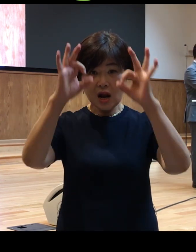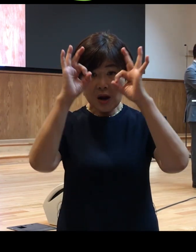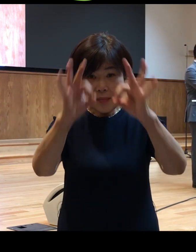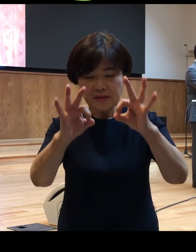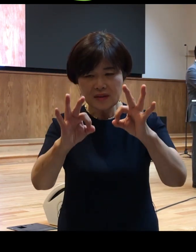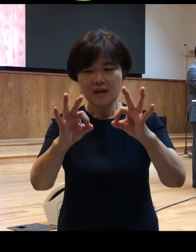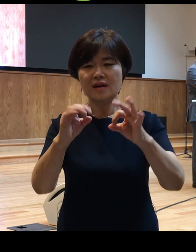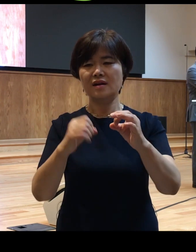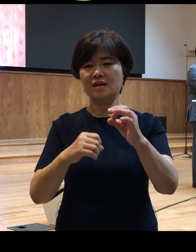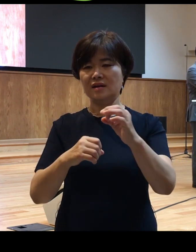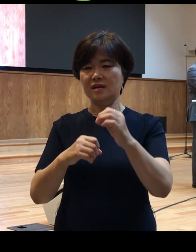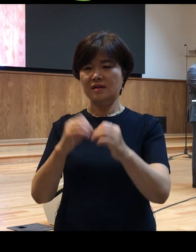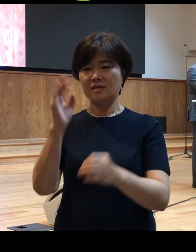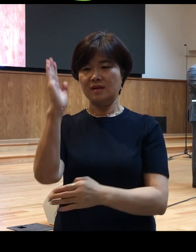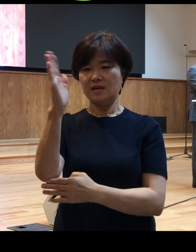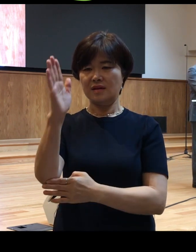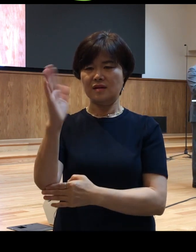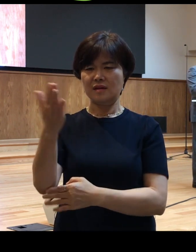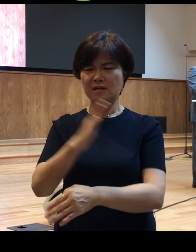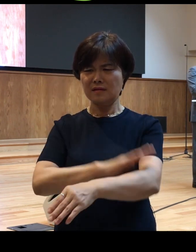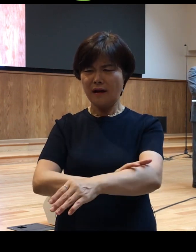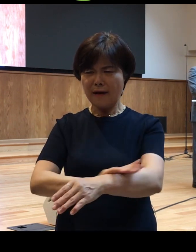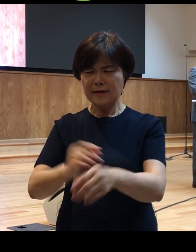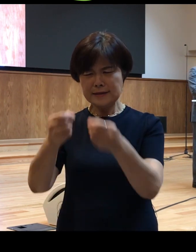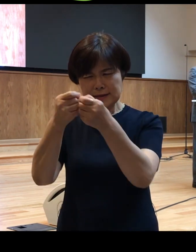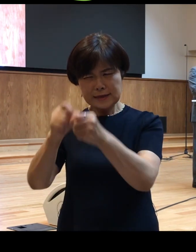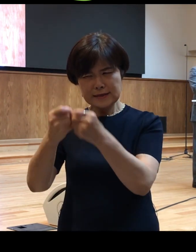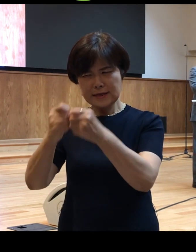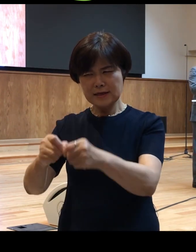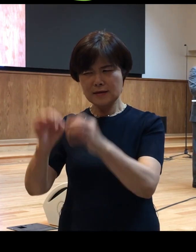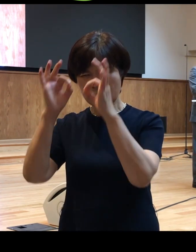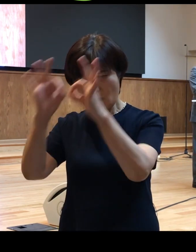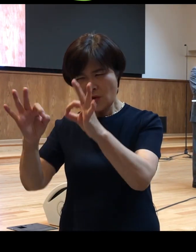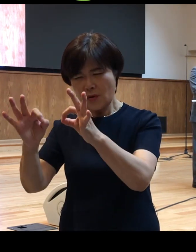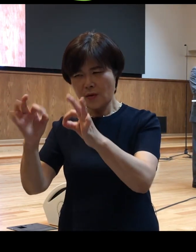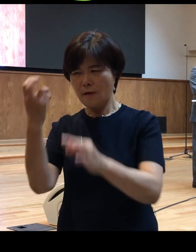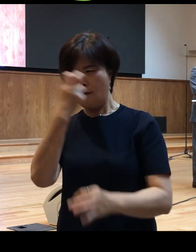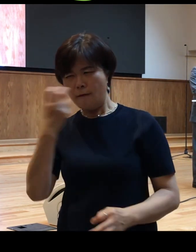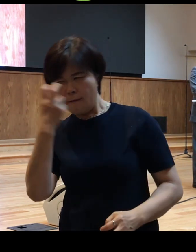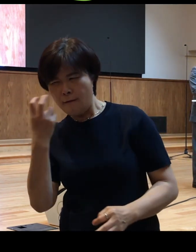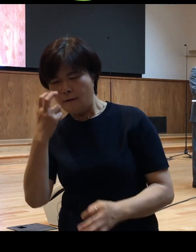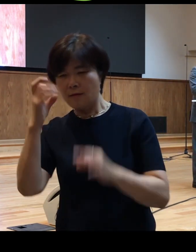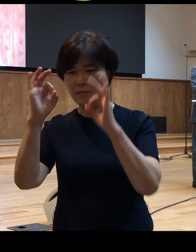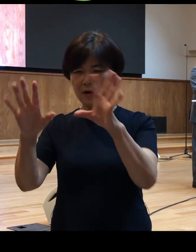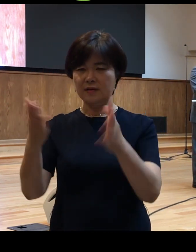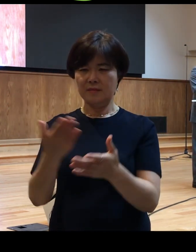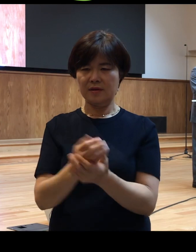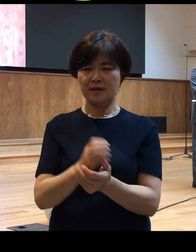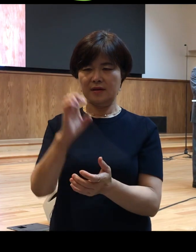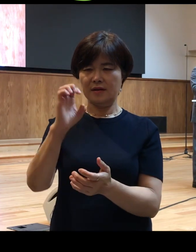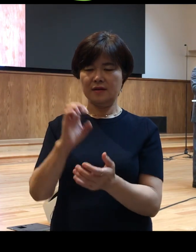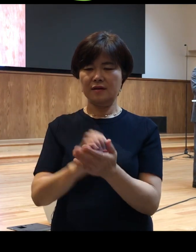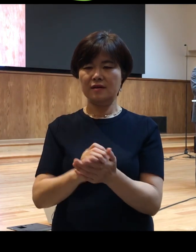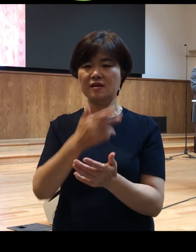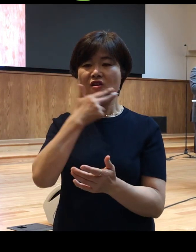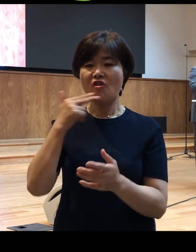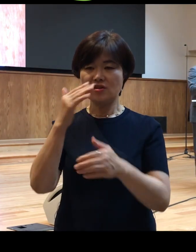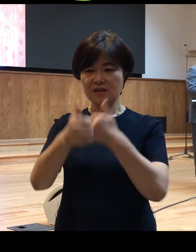집중해서 보았다는 것입니다 ESV 영어성경에 보니까 이렇게 번역합니다 and Paul looking